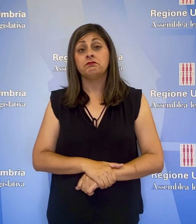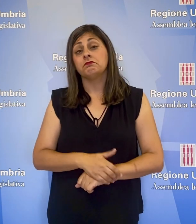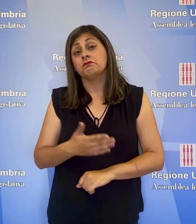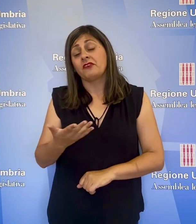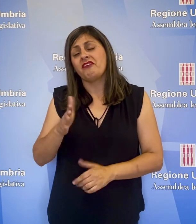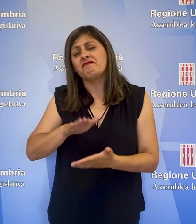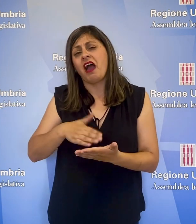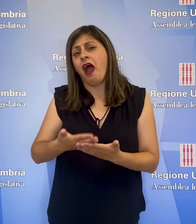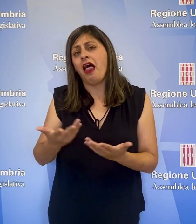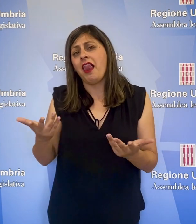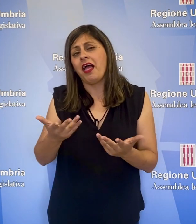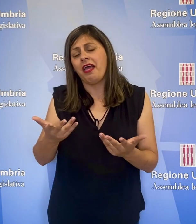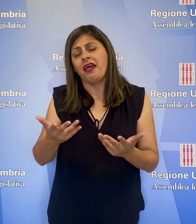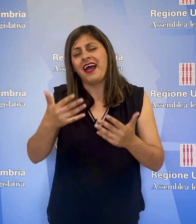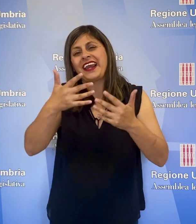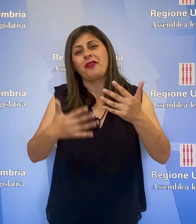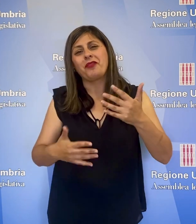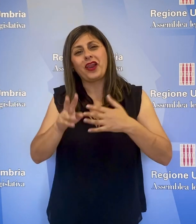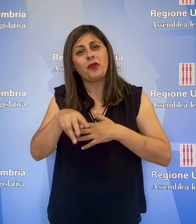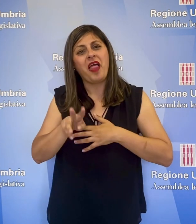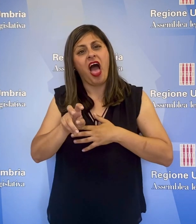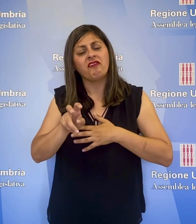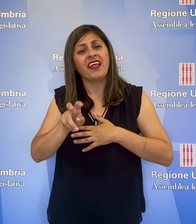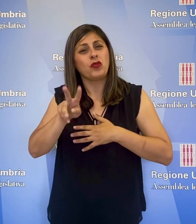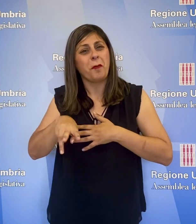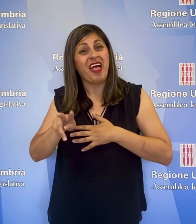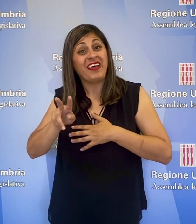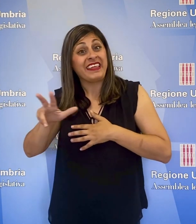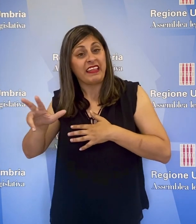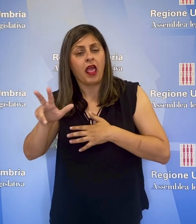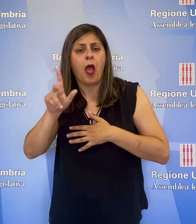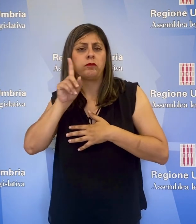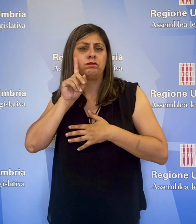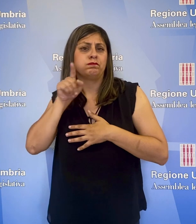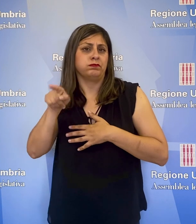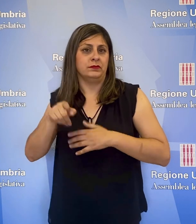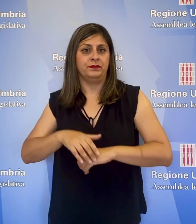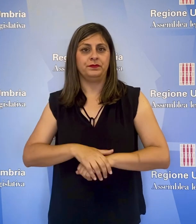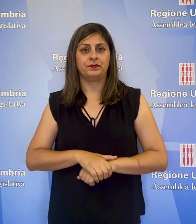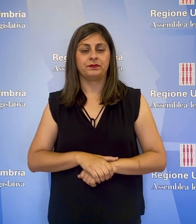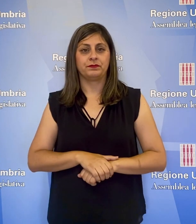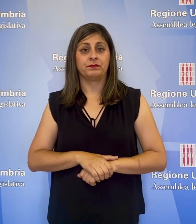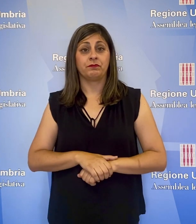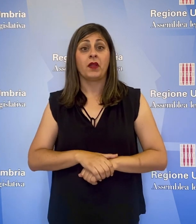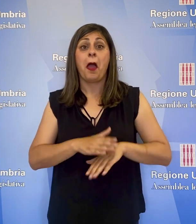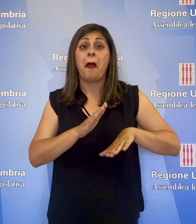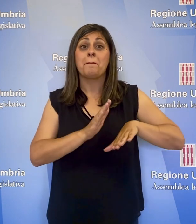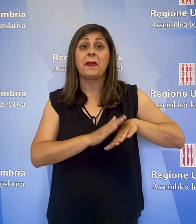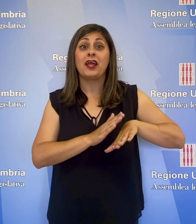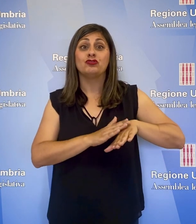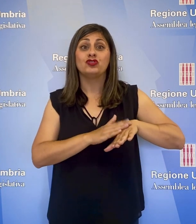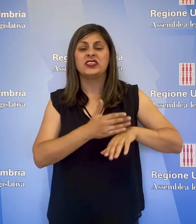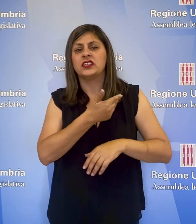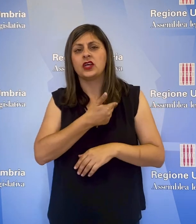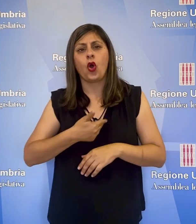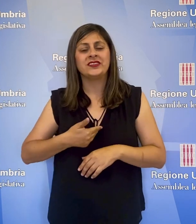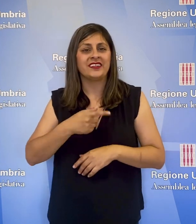valida la graduatoria 2020-2023. Valerio Mancini, consigliere regionale della Lega, ha